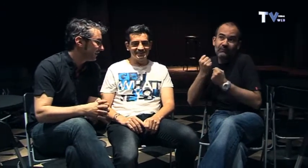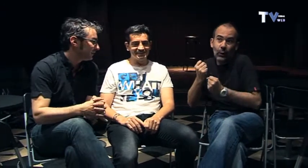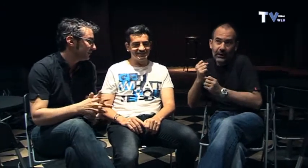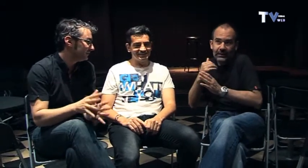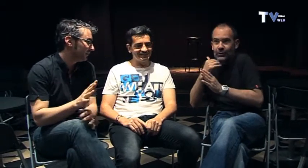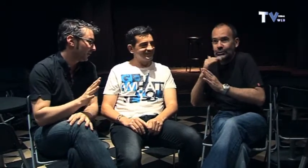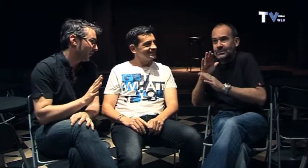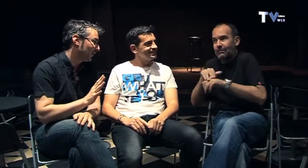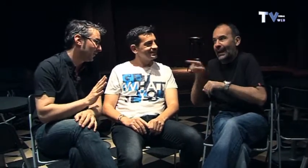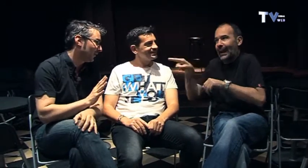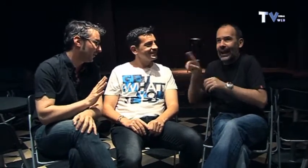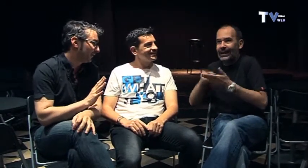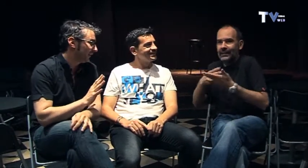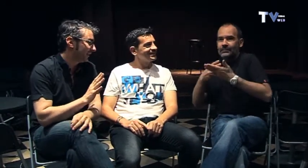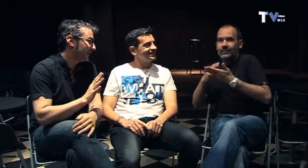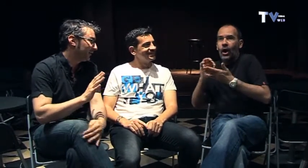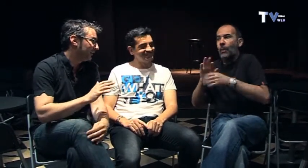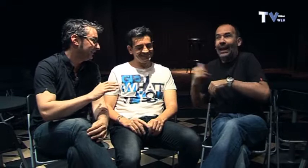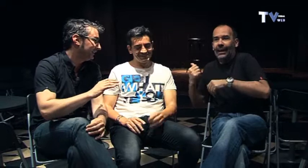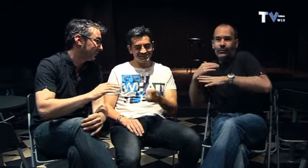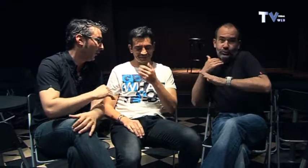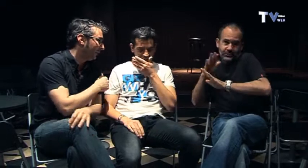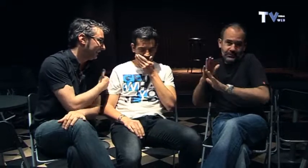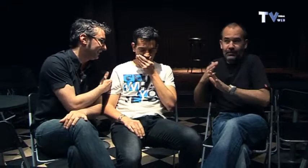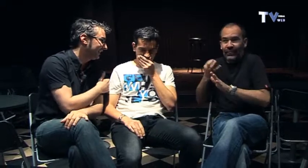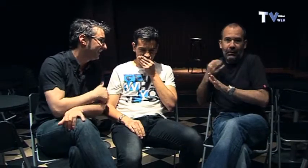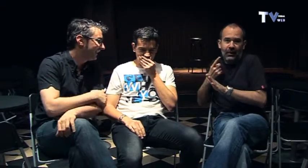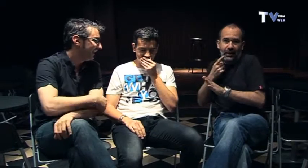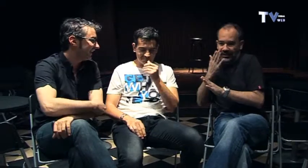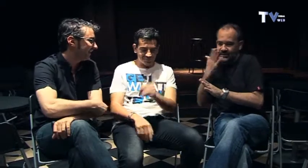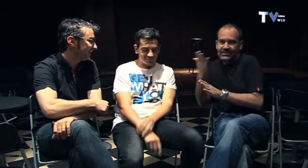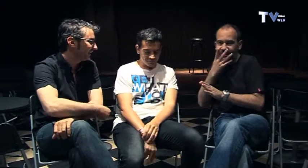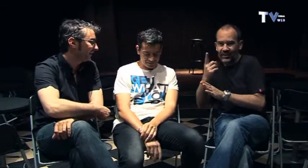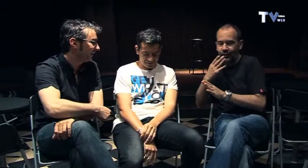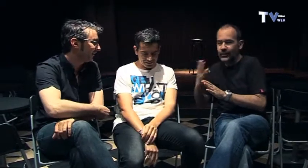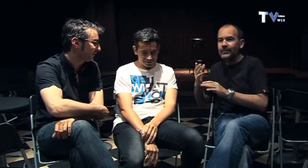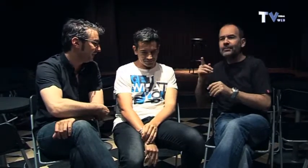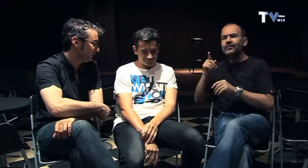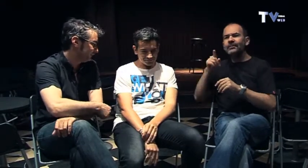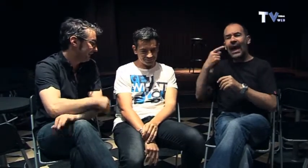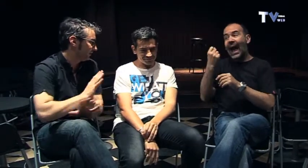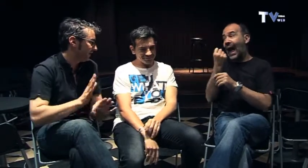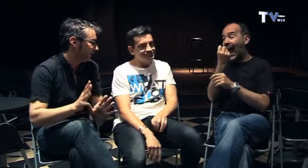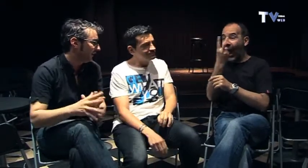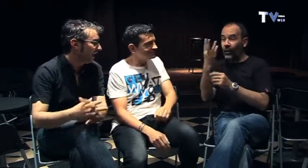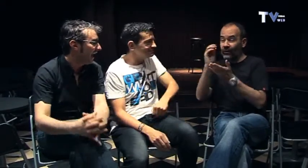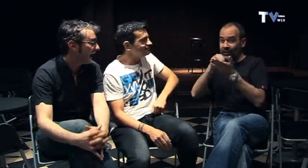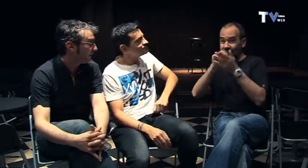no sé si un poco javier no para el intérprete o para ti que eres el cómico yo soy sincero ¿eh? algunas